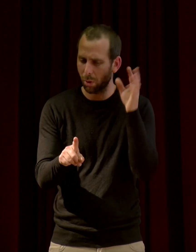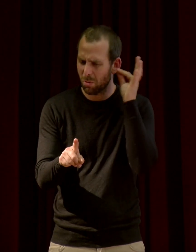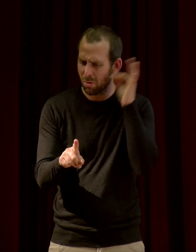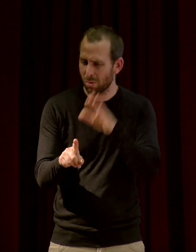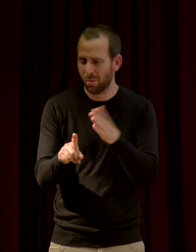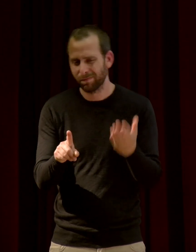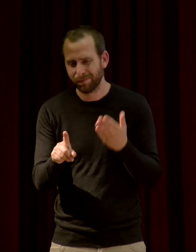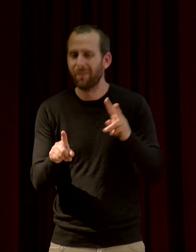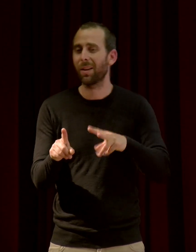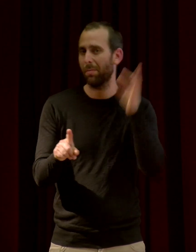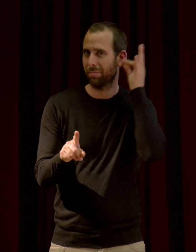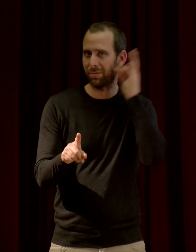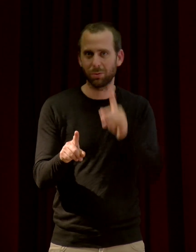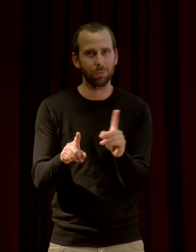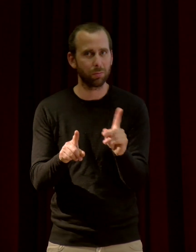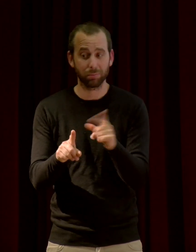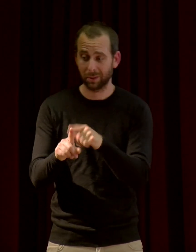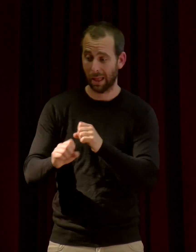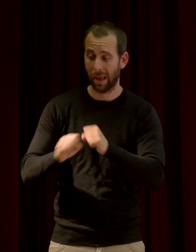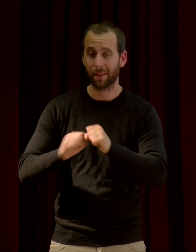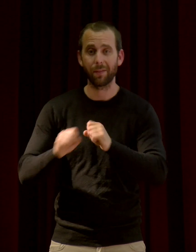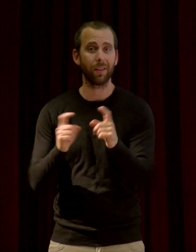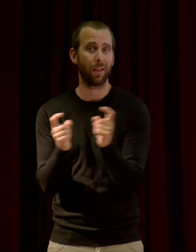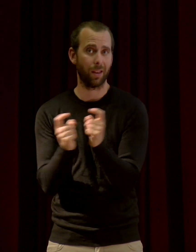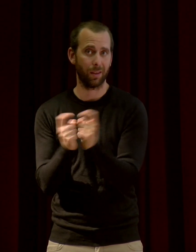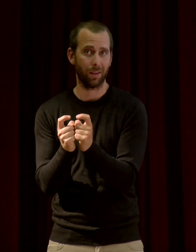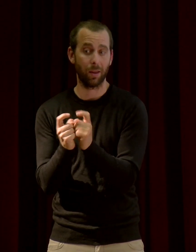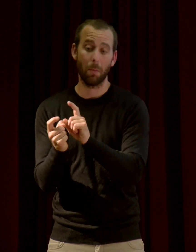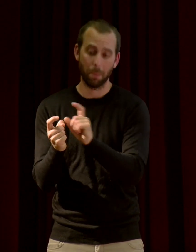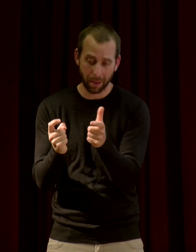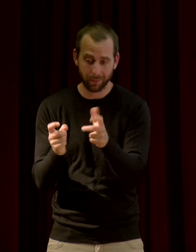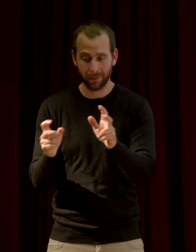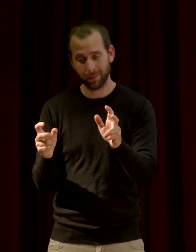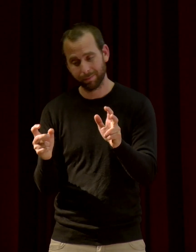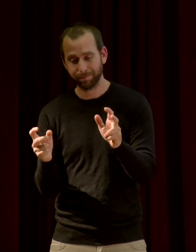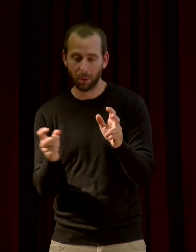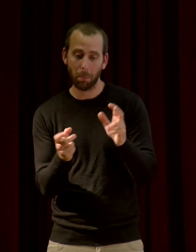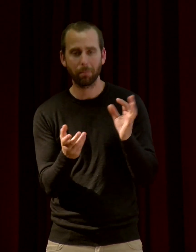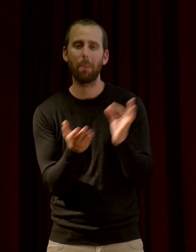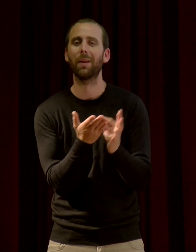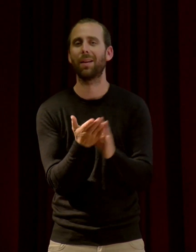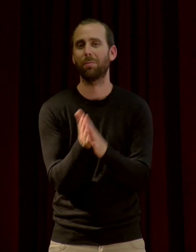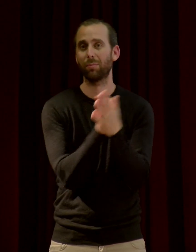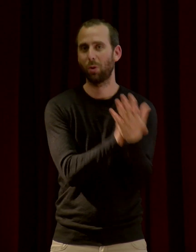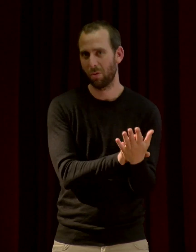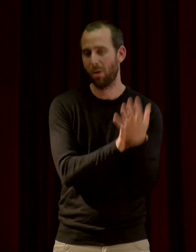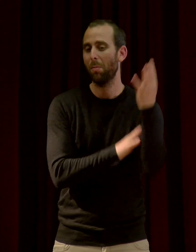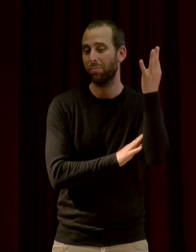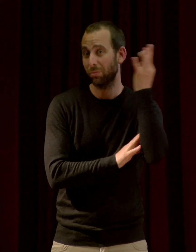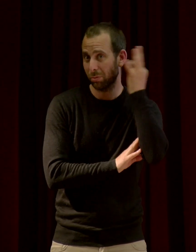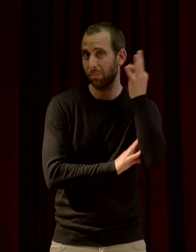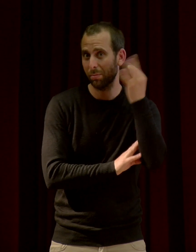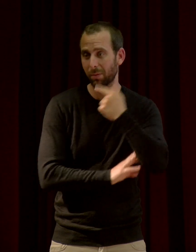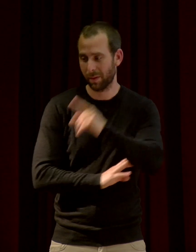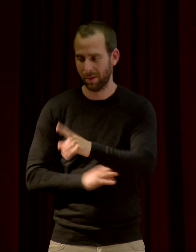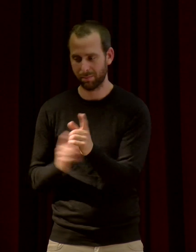Ce sont, en effet, une activité électrique qui est transformée en son. Donc, c'est encore de la sonification. On change un signal,